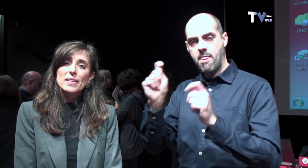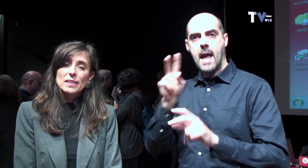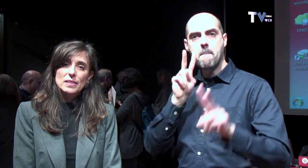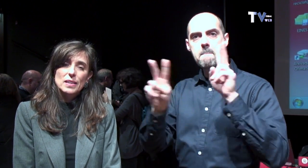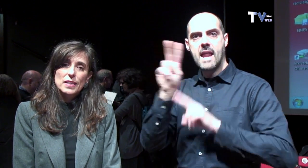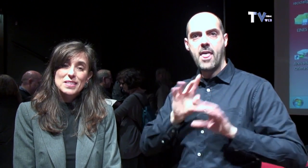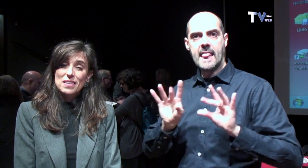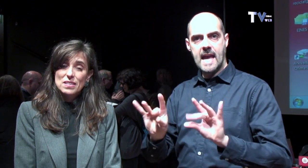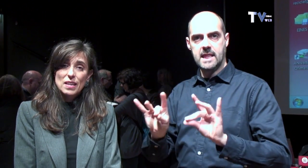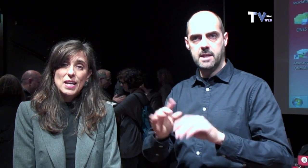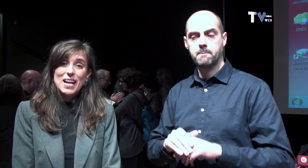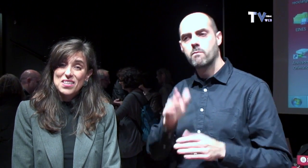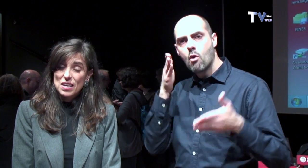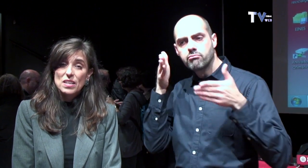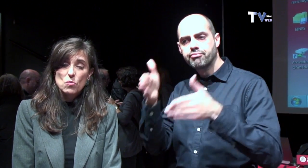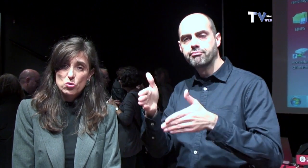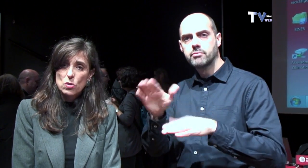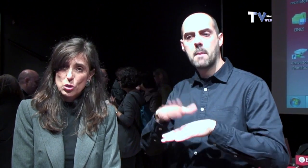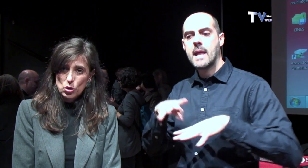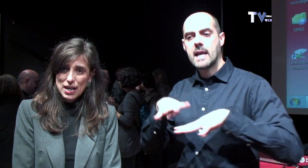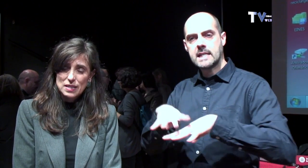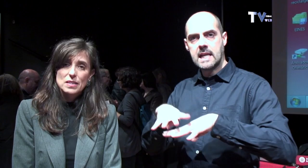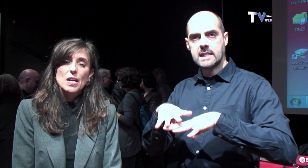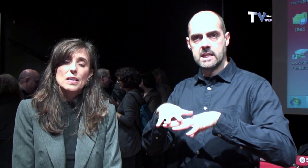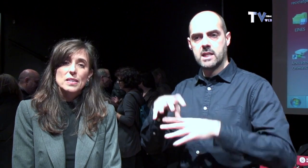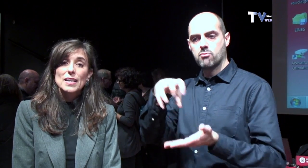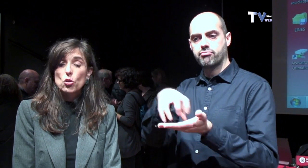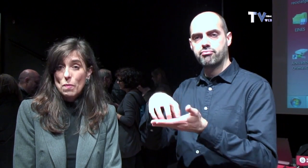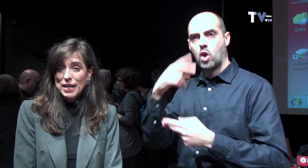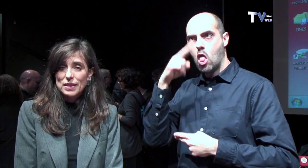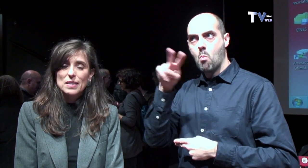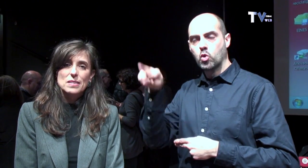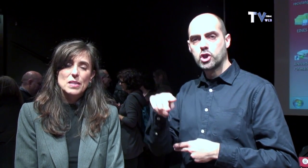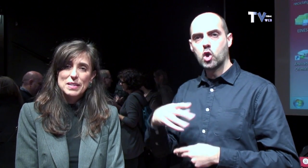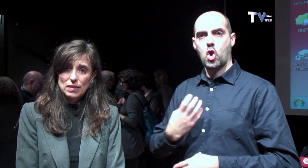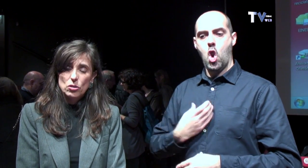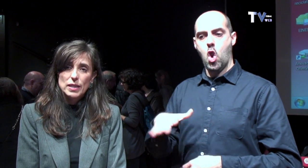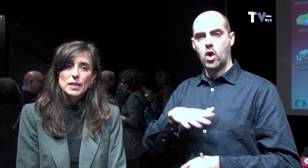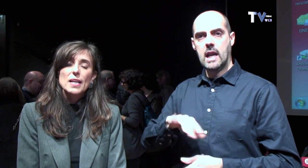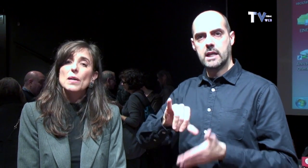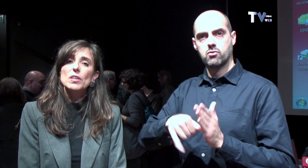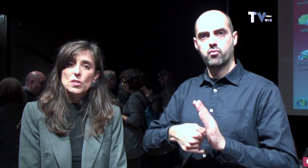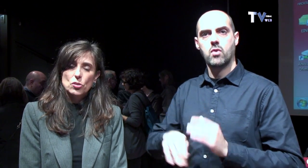tàctil és adreçada a la xarxa de museus locals, podria les comarques de Barcelona. Què vol dir això?